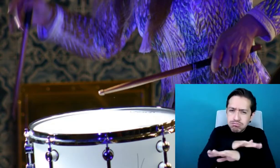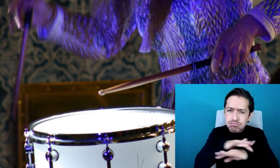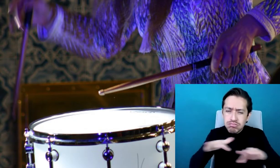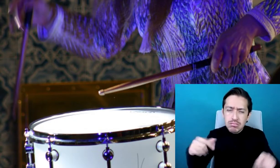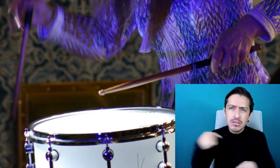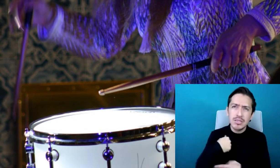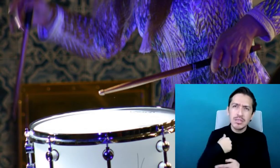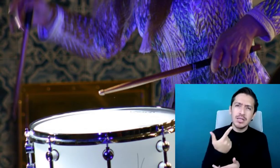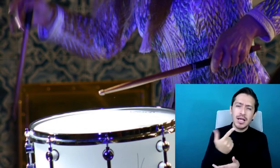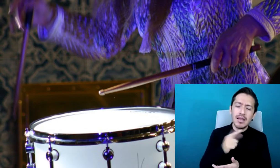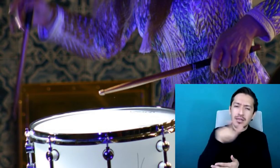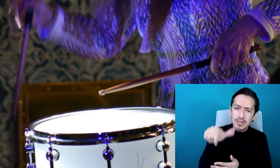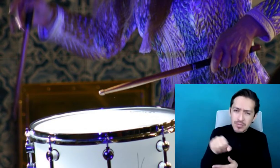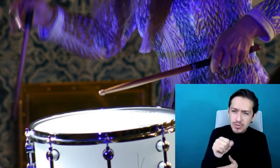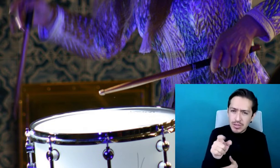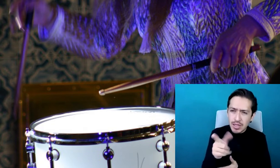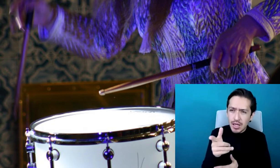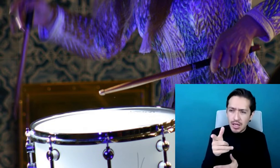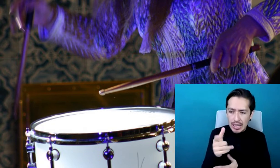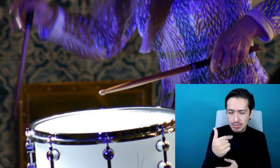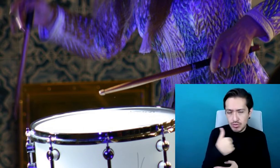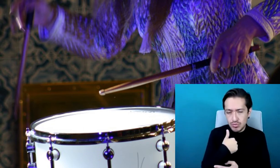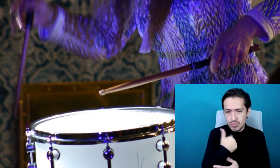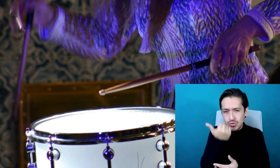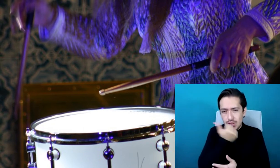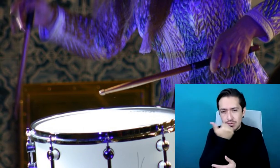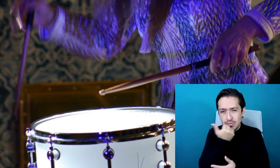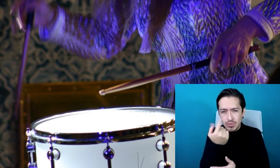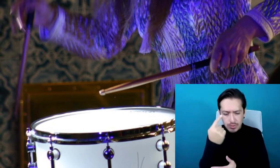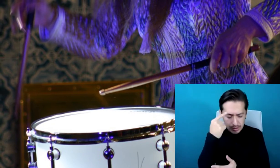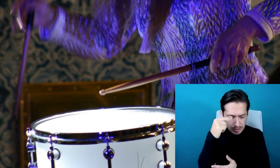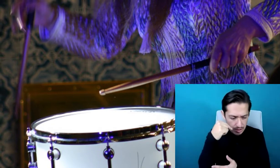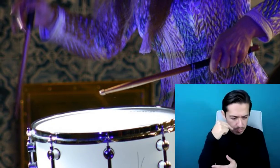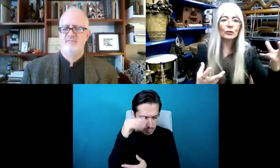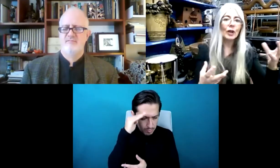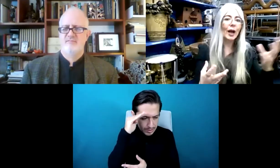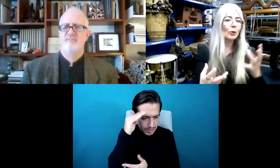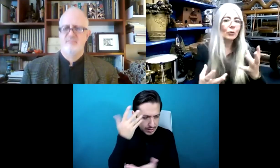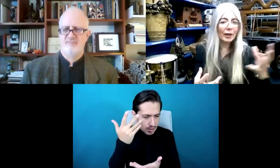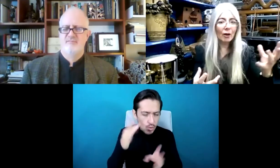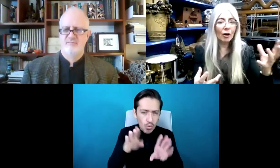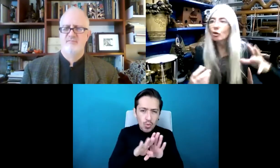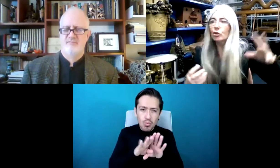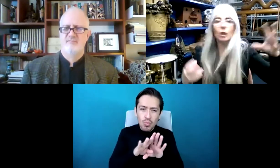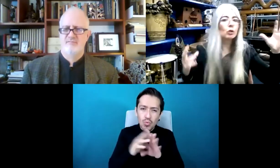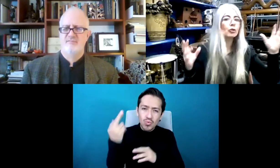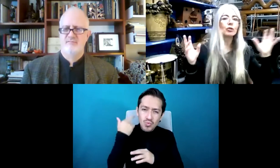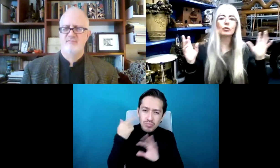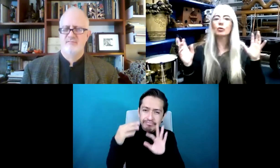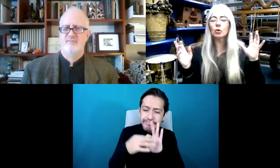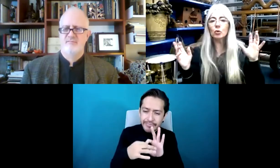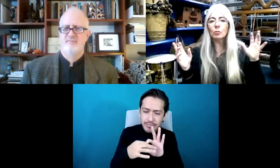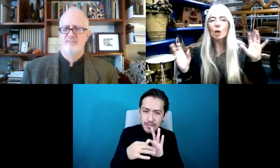crear o vincular el siguiente sonido. Y eso tiene que ver con prestarle